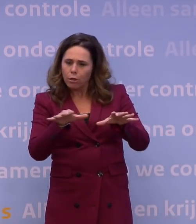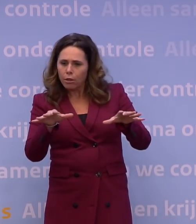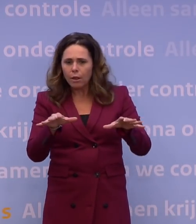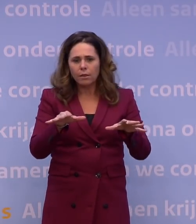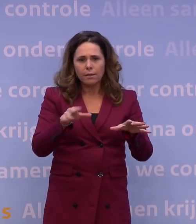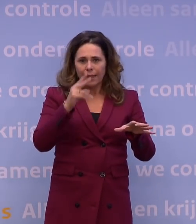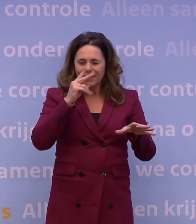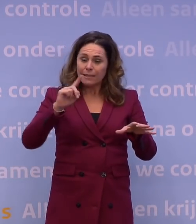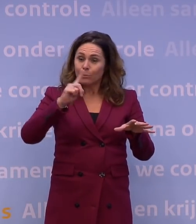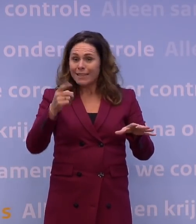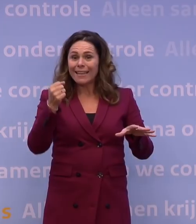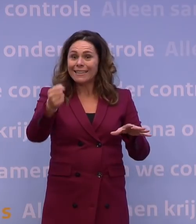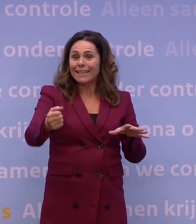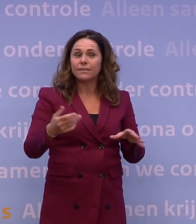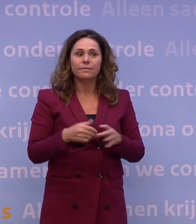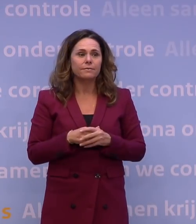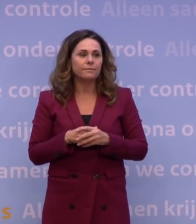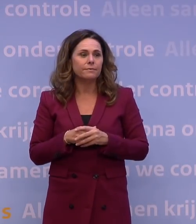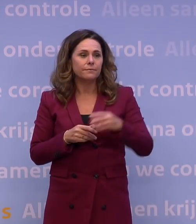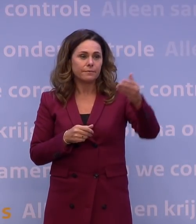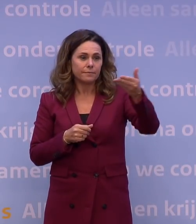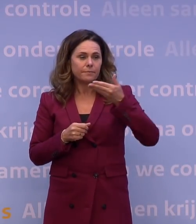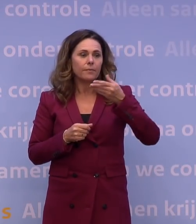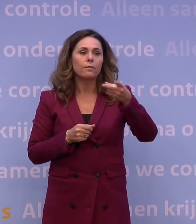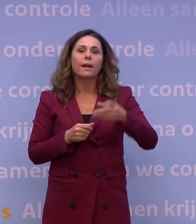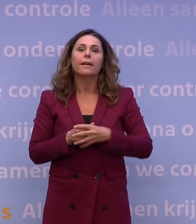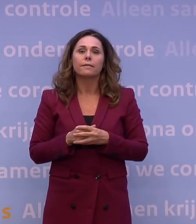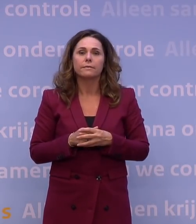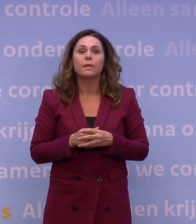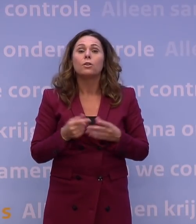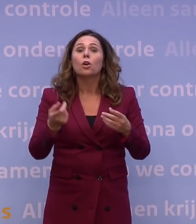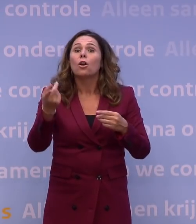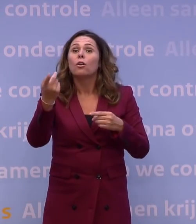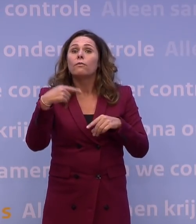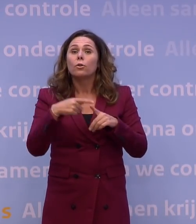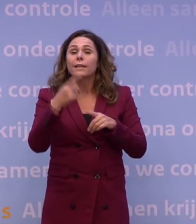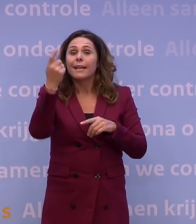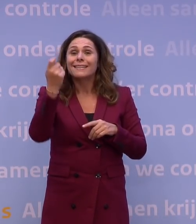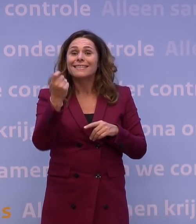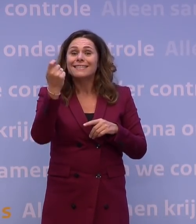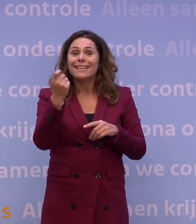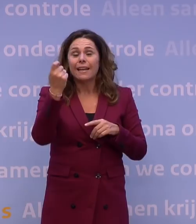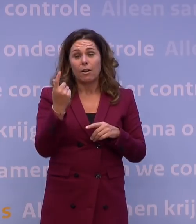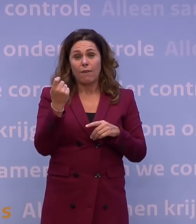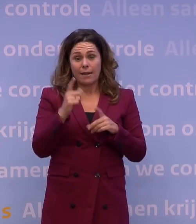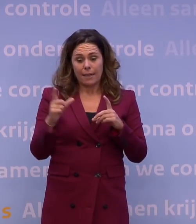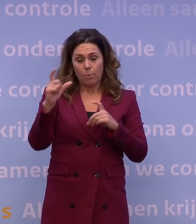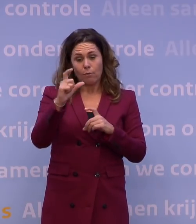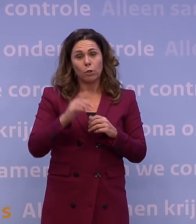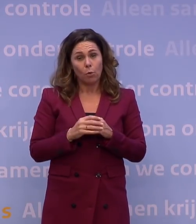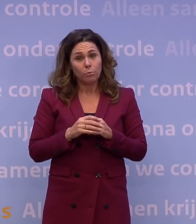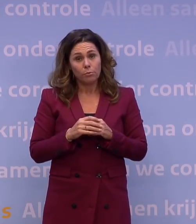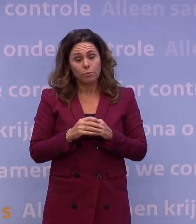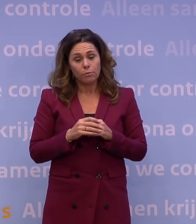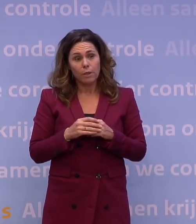moeten gaan inzetten en ook moeten gaan gebruiken. Oké, eigenlijk, zeg maar kort gezegd, de volgende keer dat die signaalwaarde er weer bovenop komt, laten we hopen dat straks